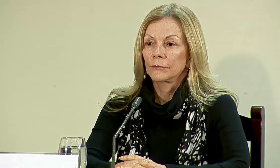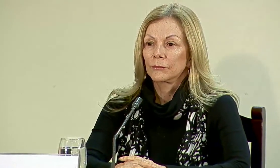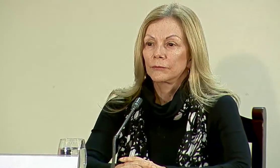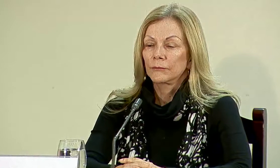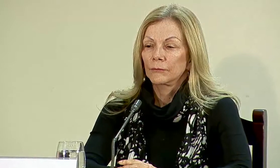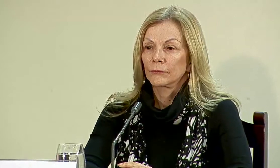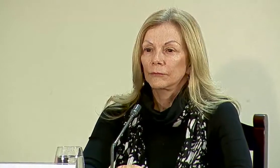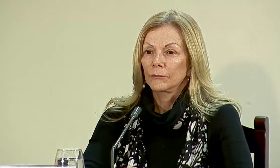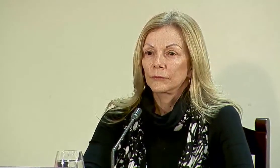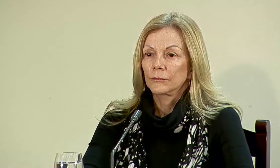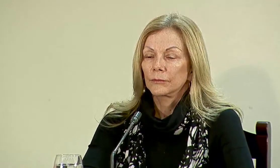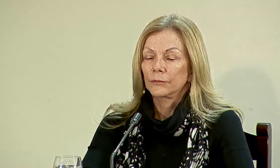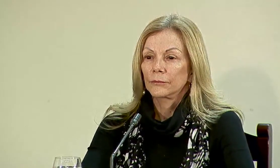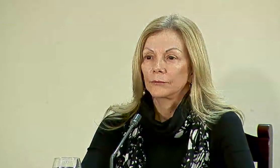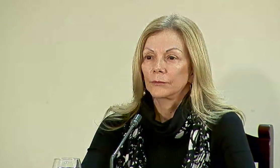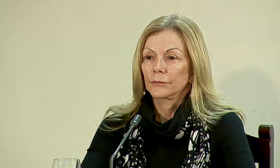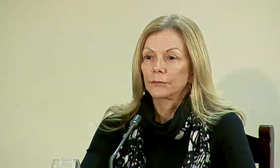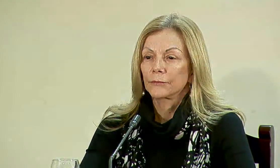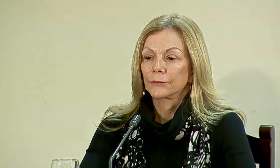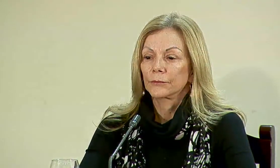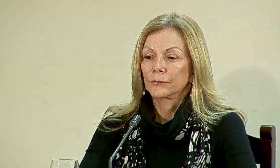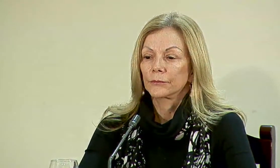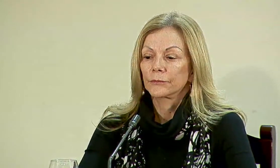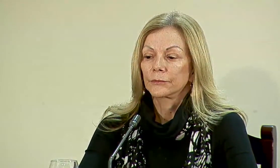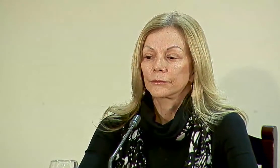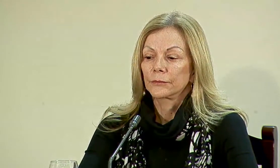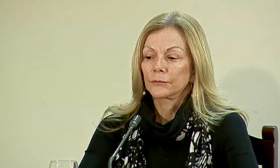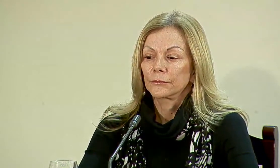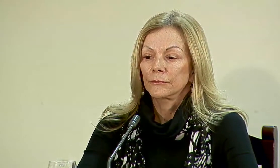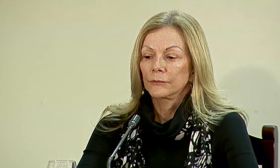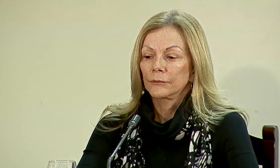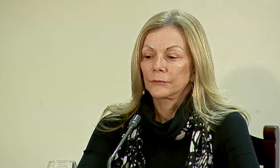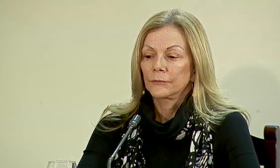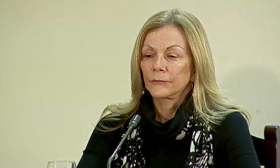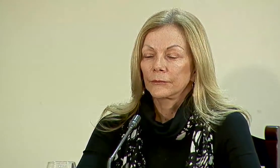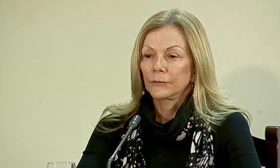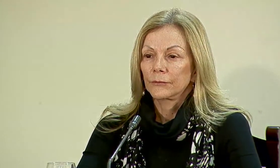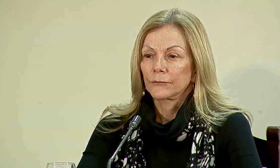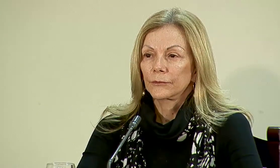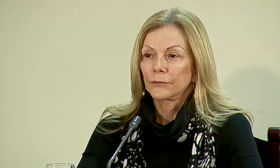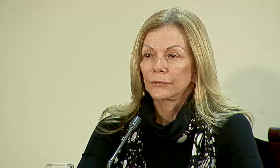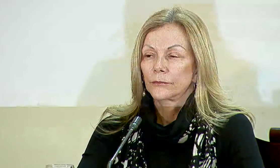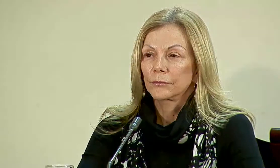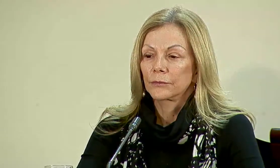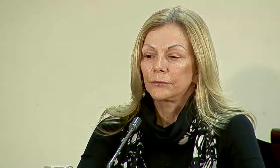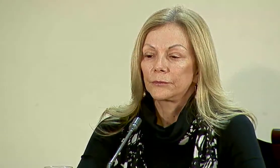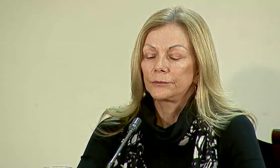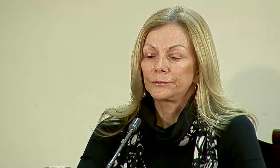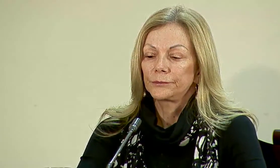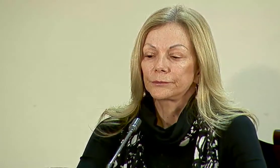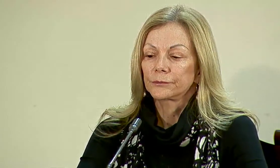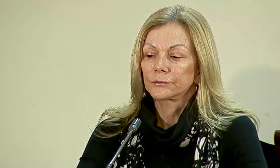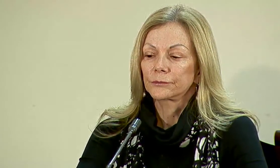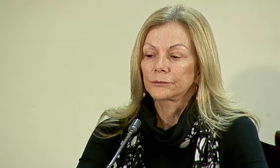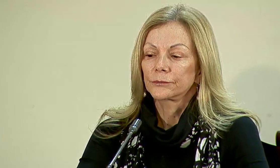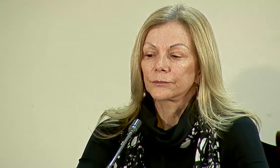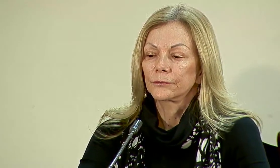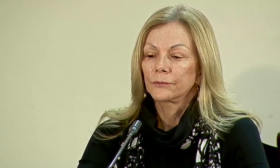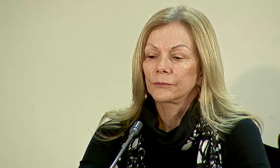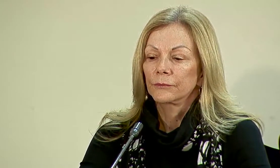sector justicia, es una mujer con amplia experiencia en esta materia y estoy seguro que su contribución será